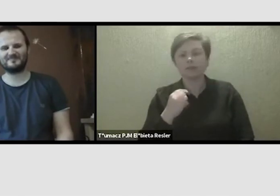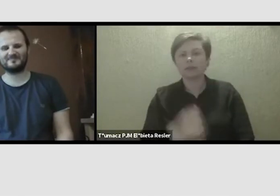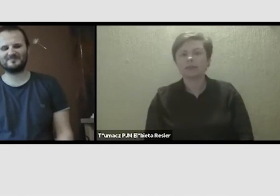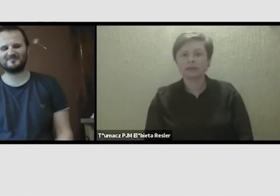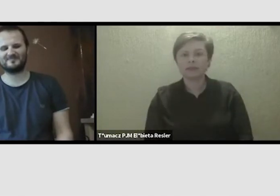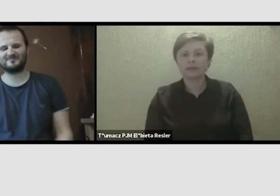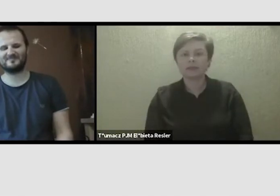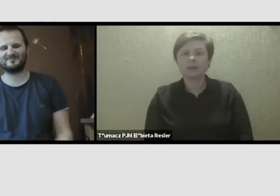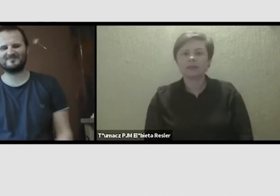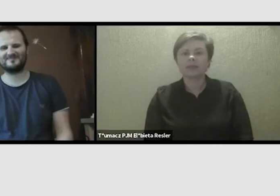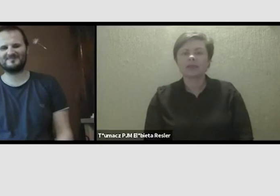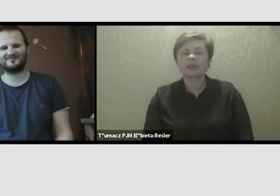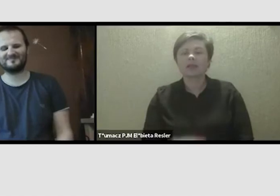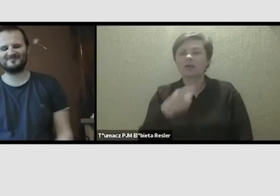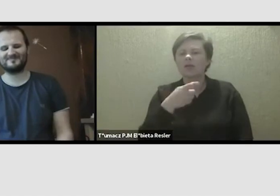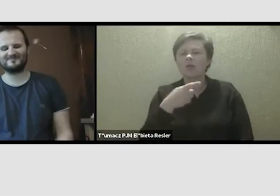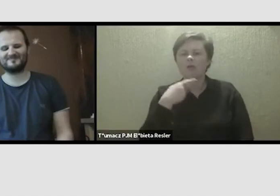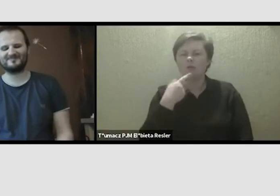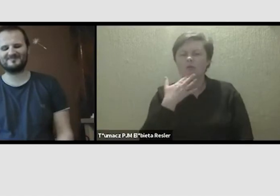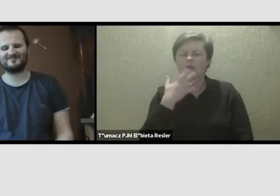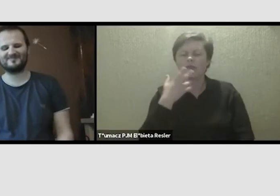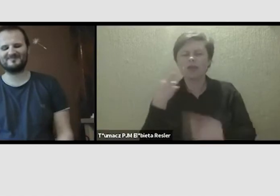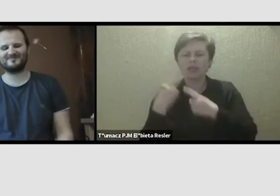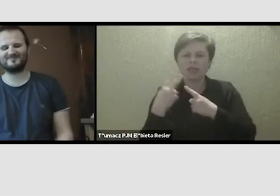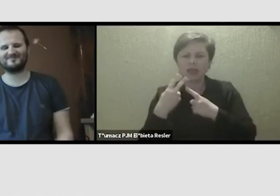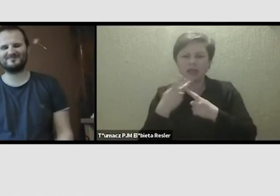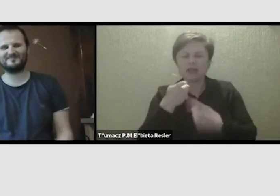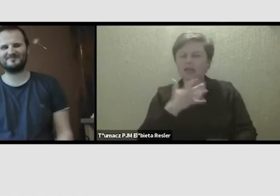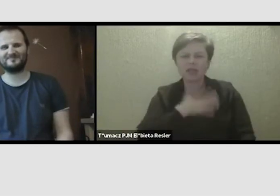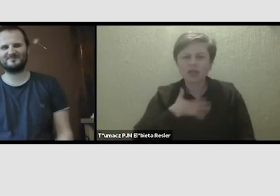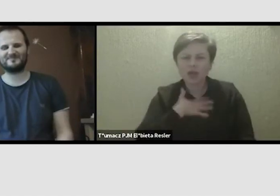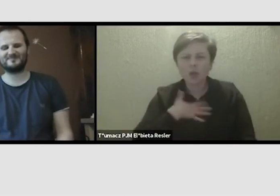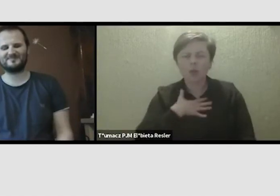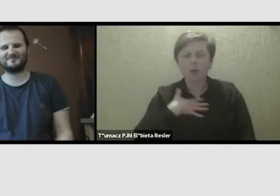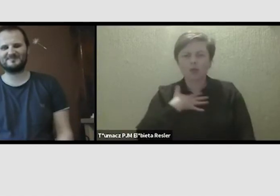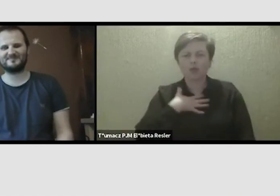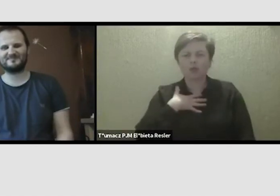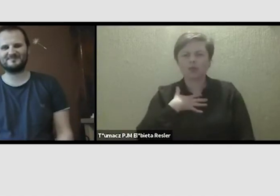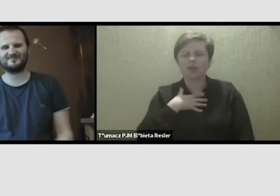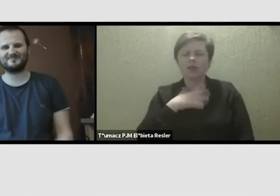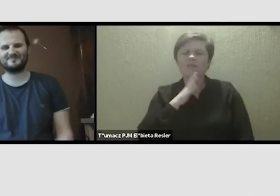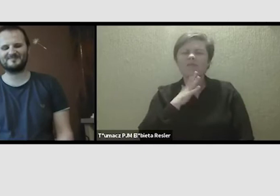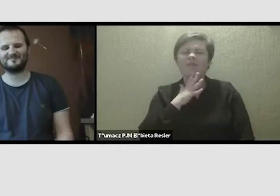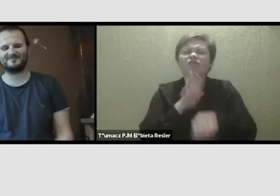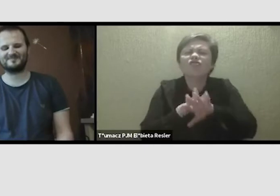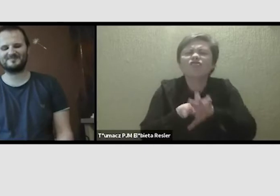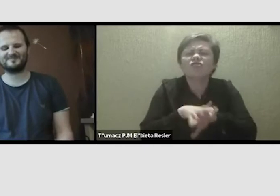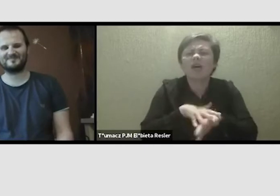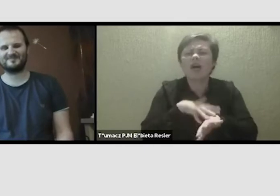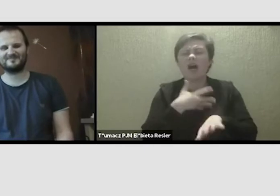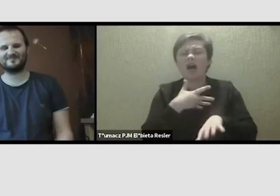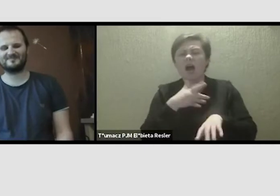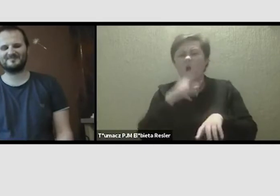telewizji, że nie lubisz dwóch postaw. Nie lubisz litości i przesadnej chęci